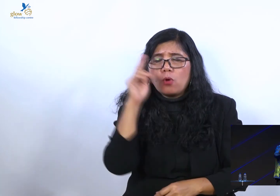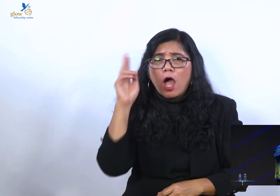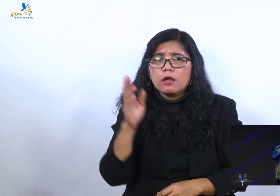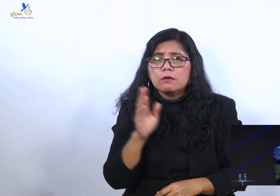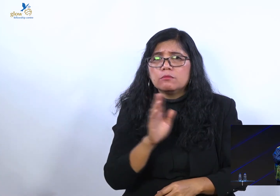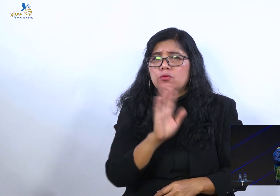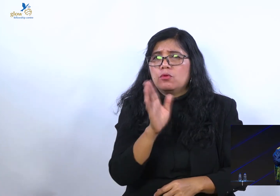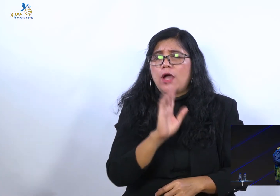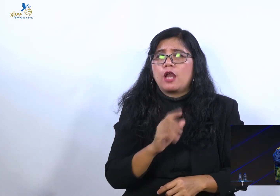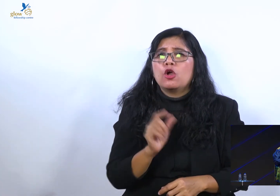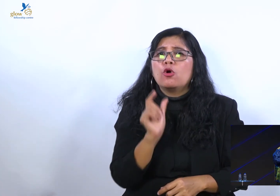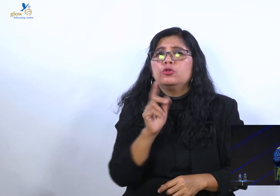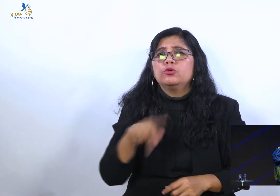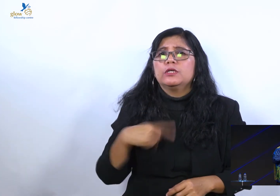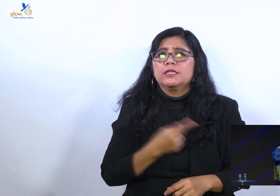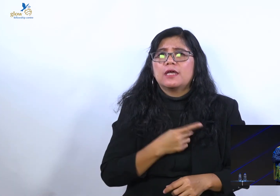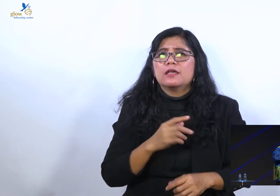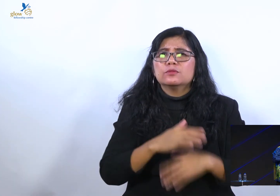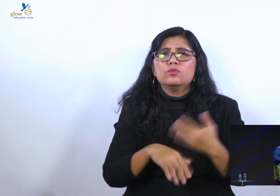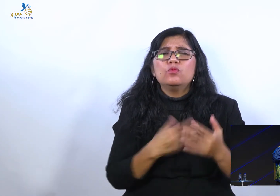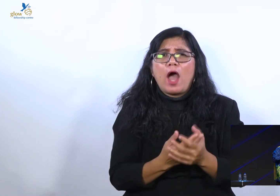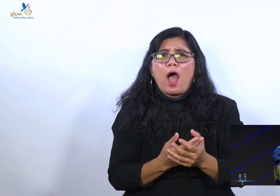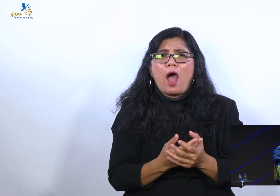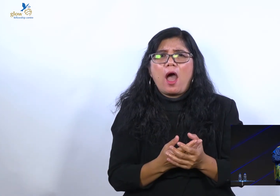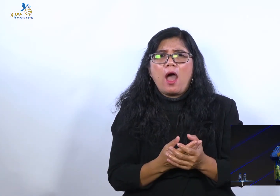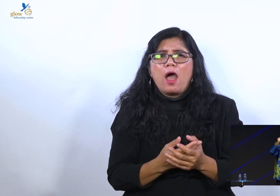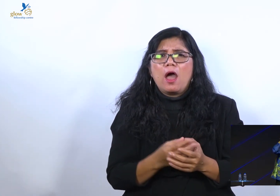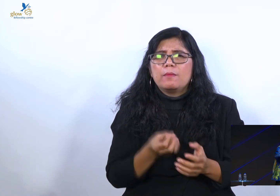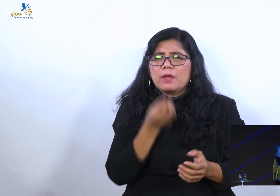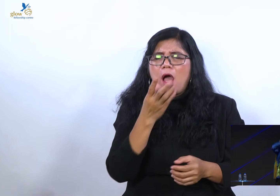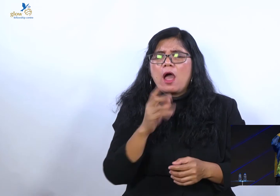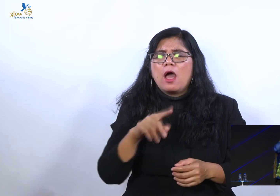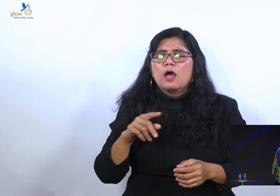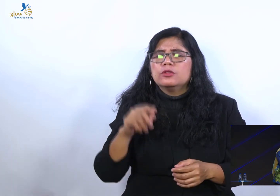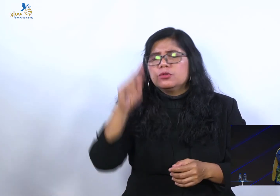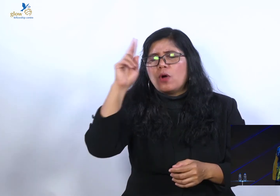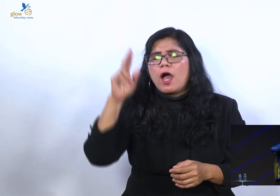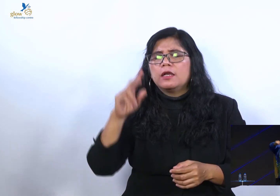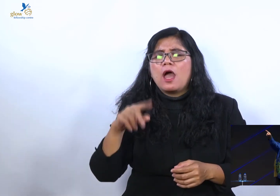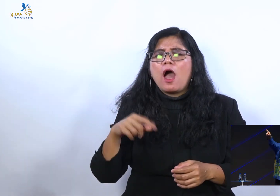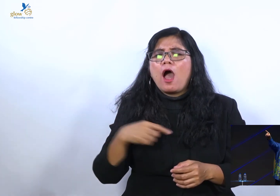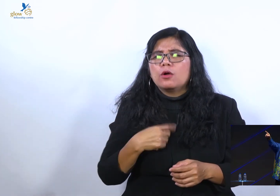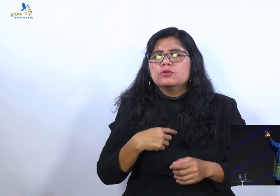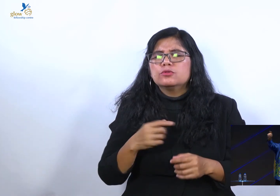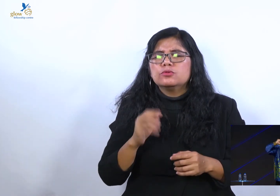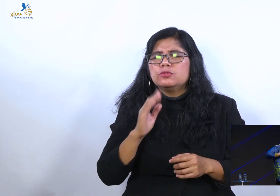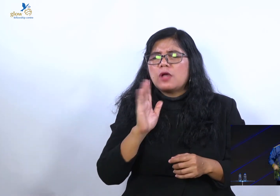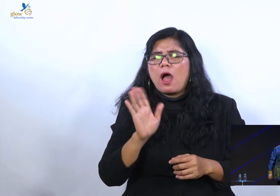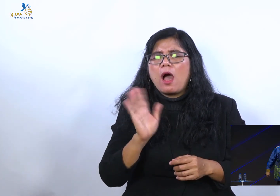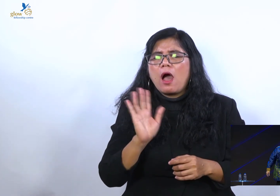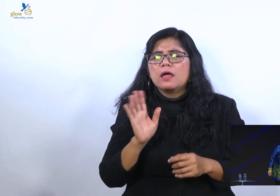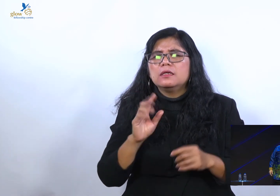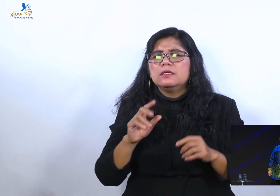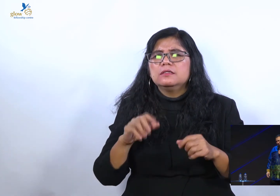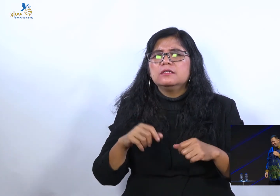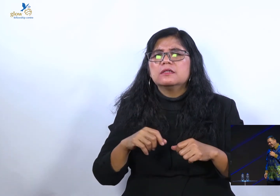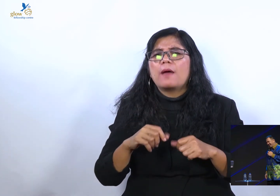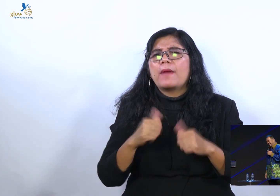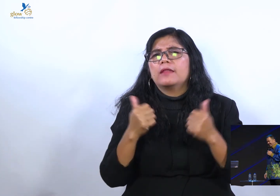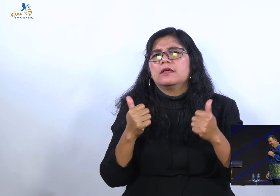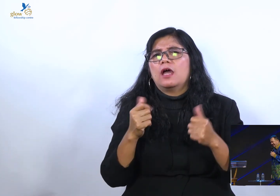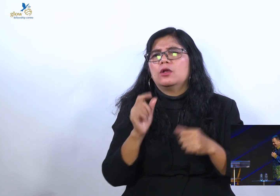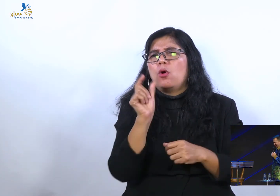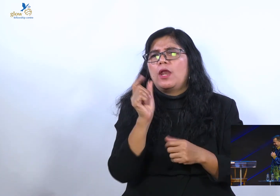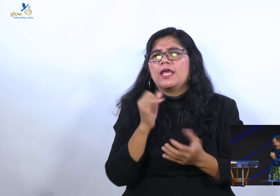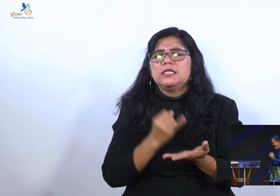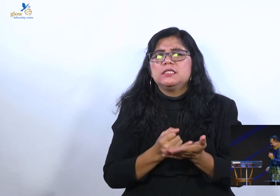nukra Allah. Berkata Tuhan. Aku diselamatkan karena injil. Karena itu lewat aku. Aku juga harus mengabarkan injil. Buat